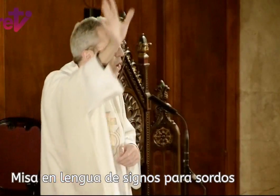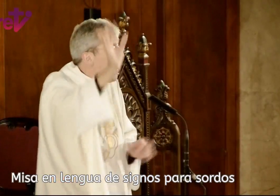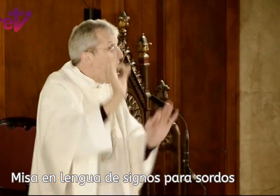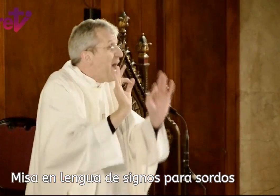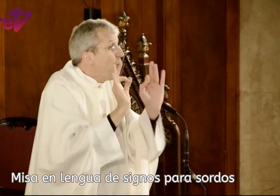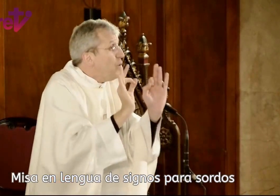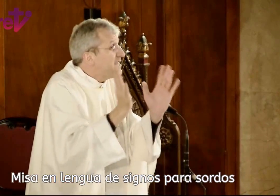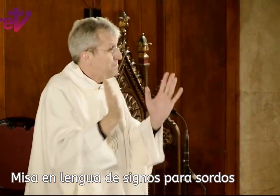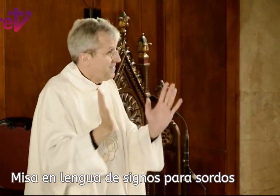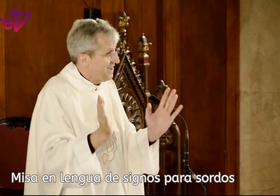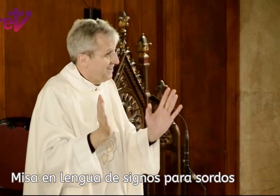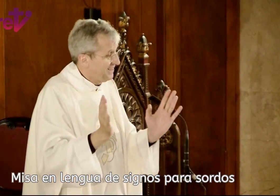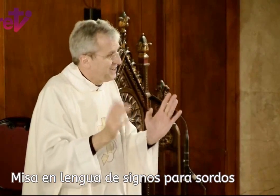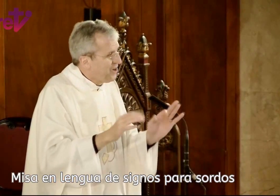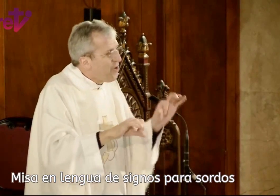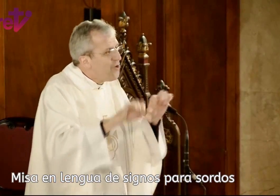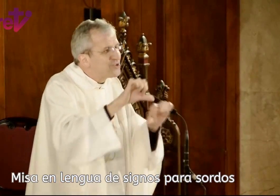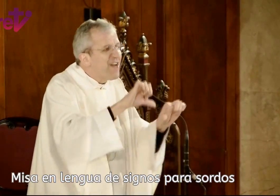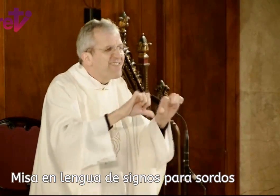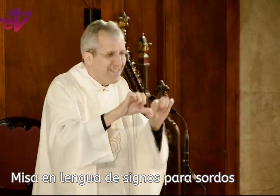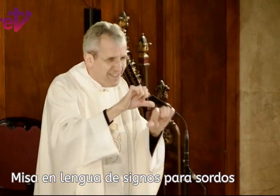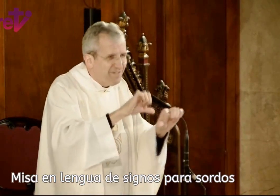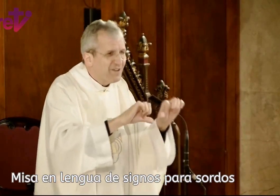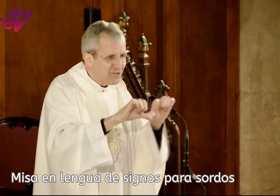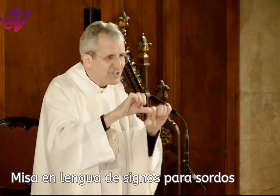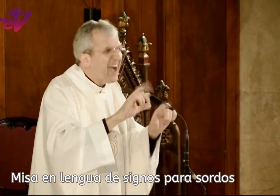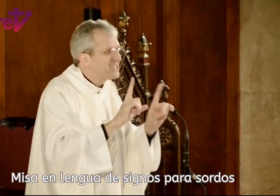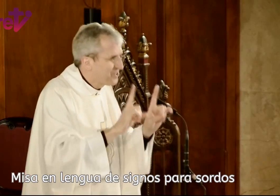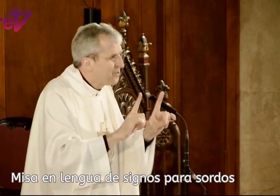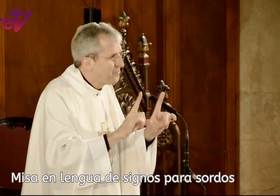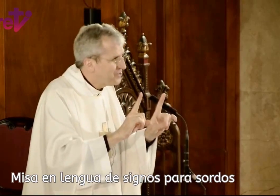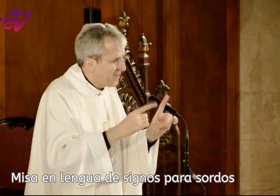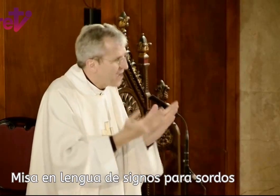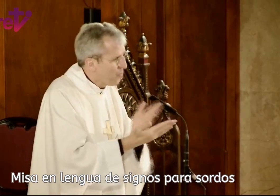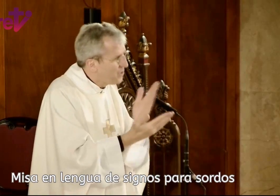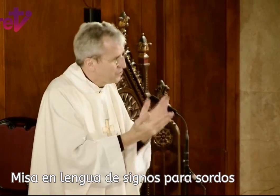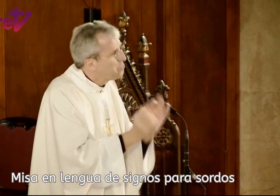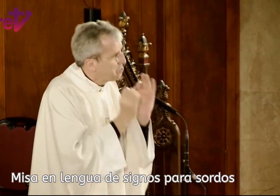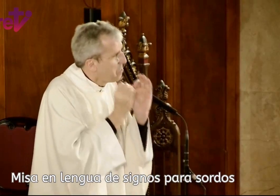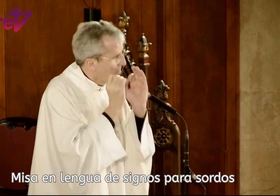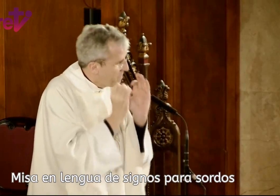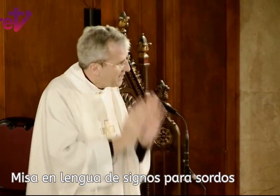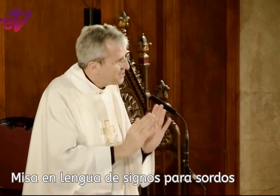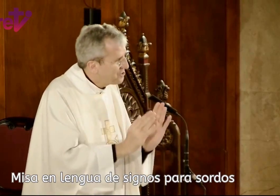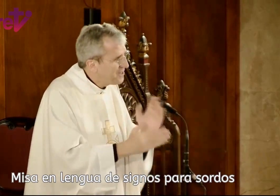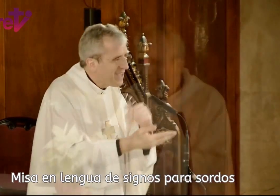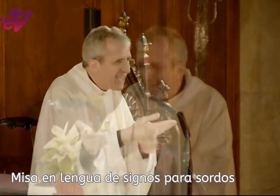algo especial. Los científicos, hay un estudio bien hecho, dicen que